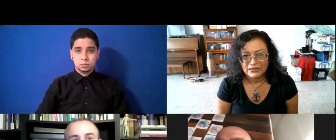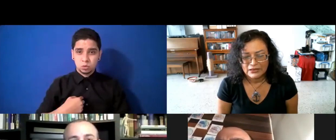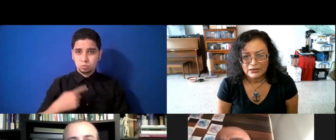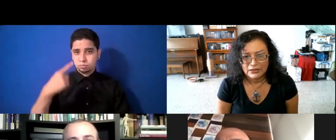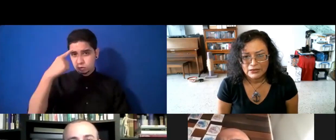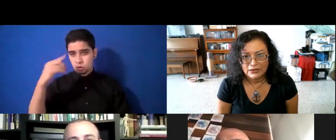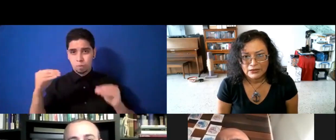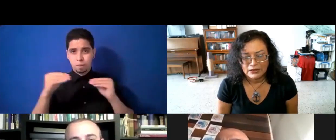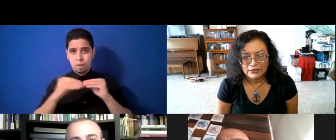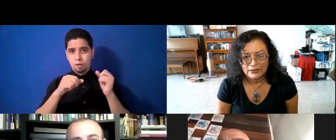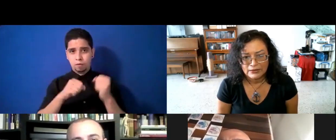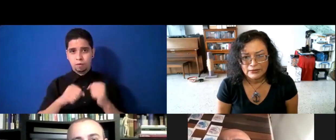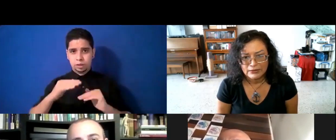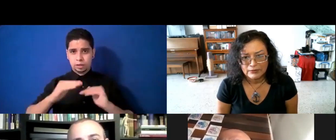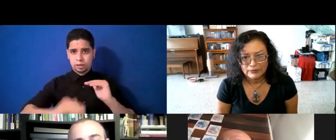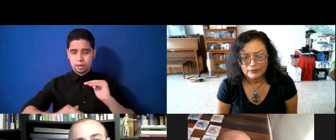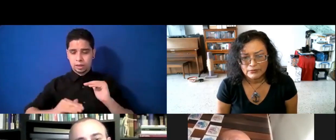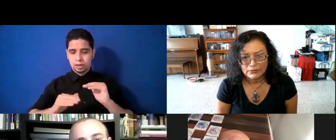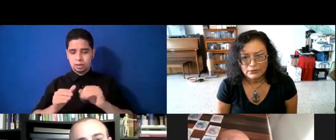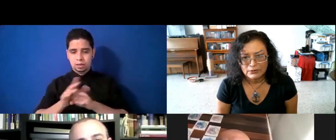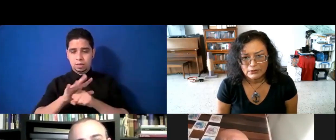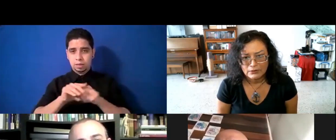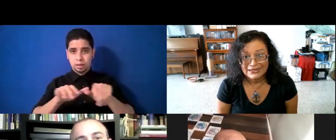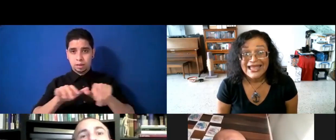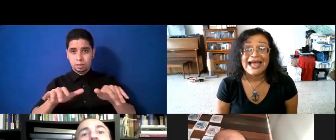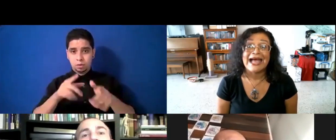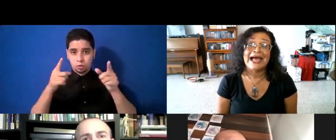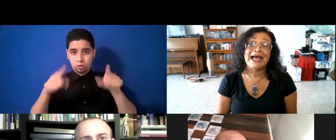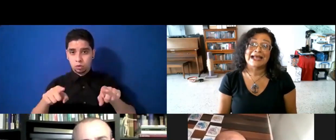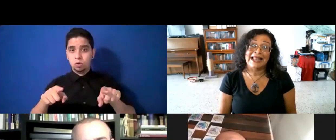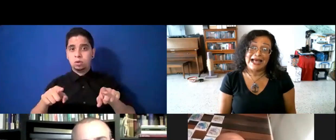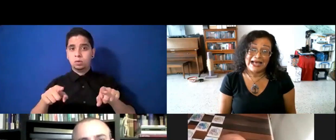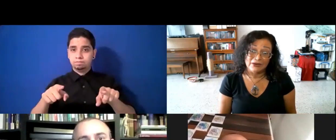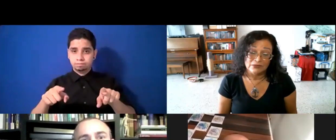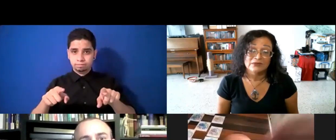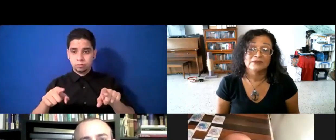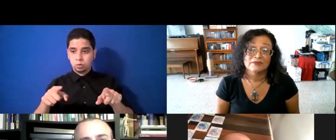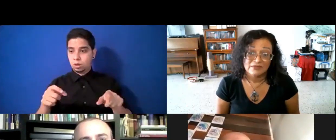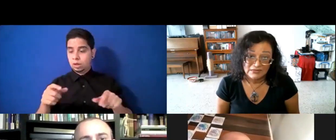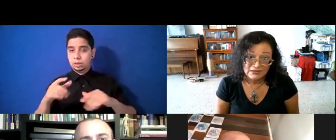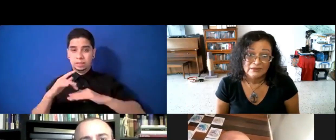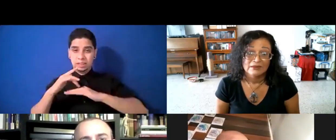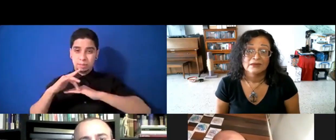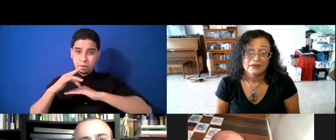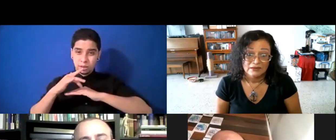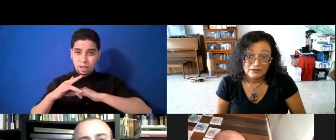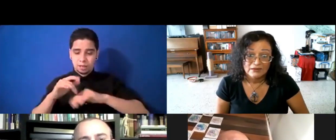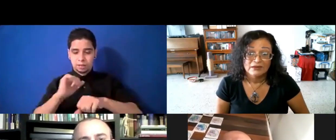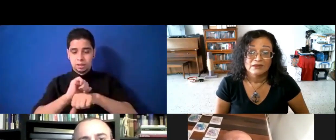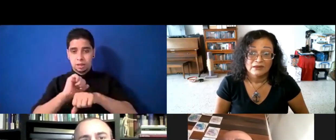la disponibilidad de empleados. Al no tener esa disponibilidad que antes teníamos, pues,